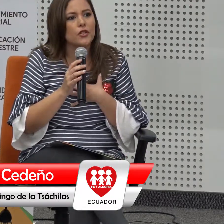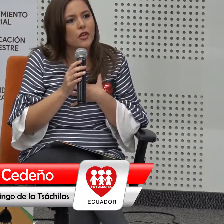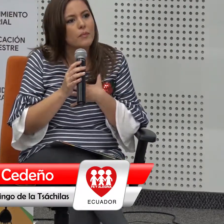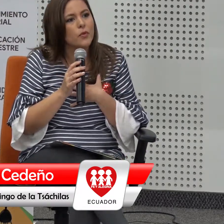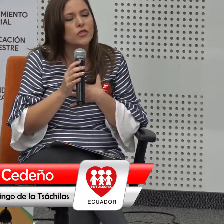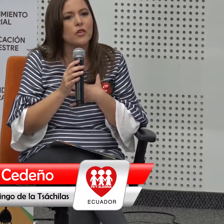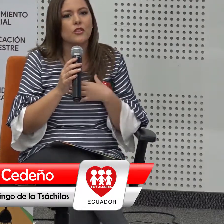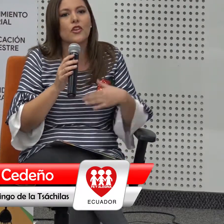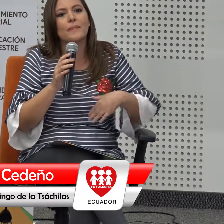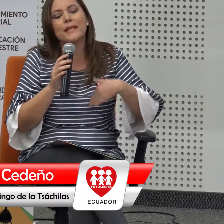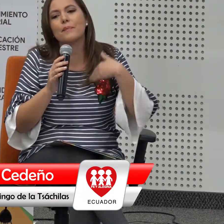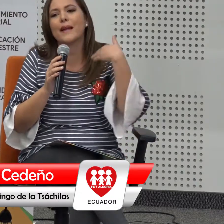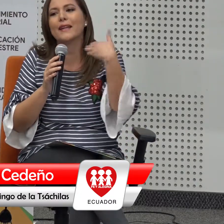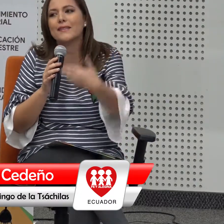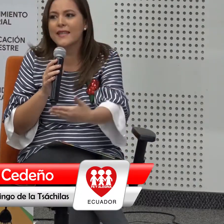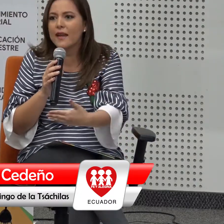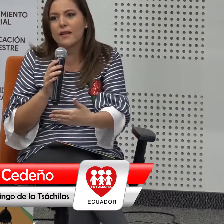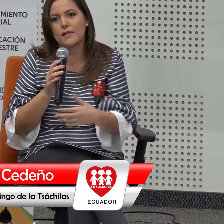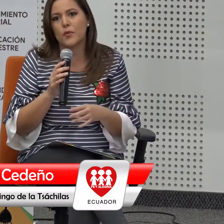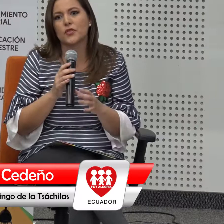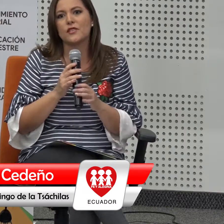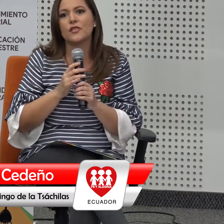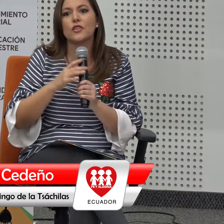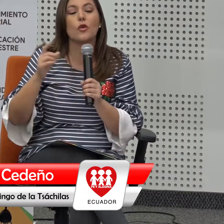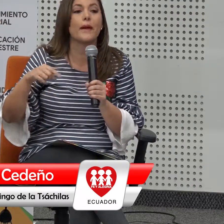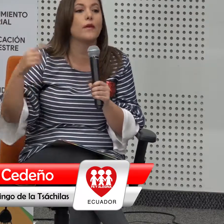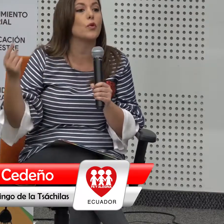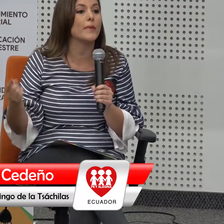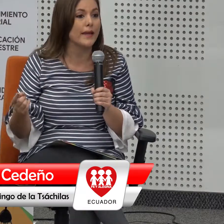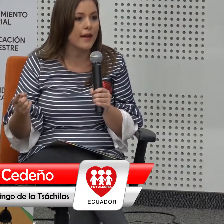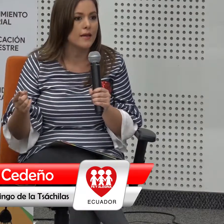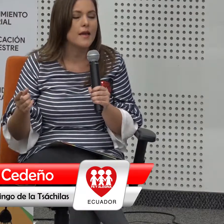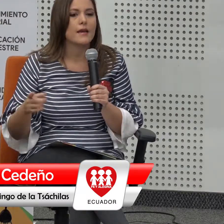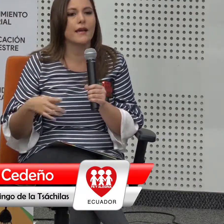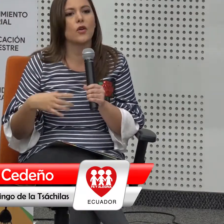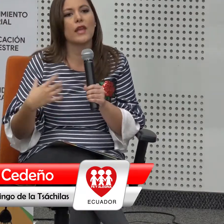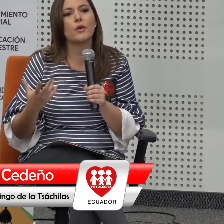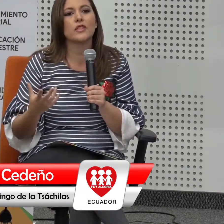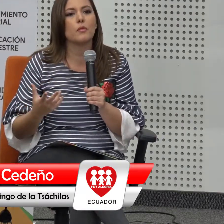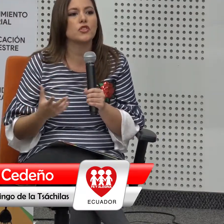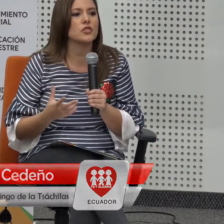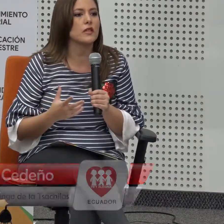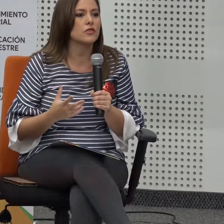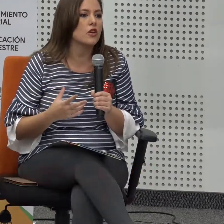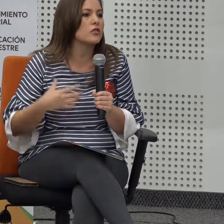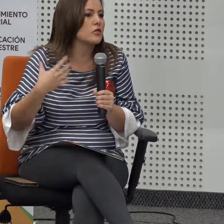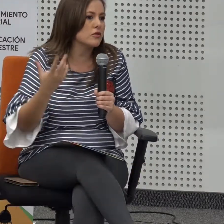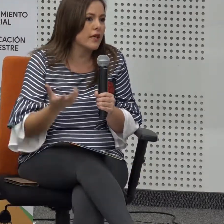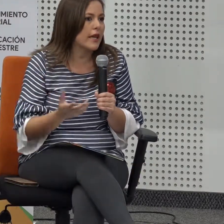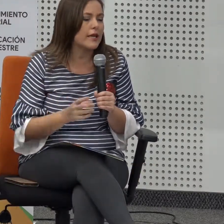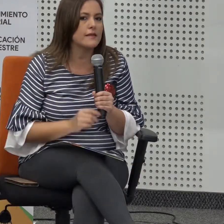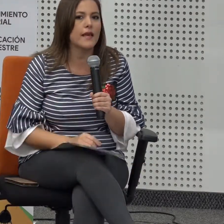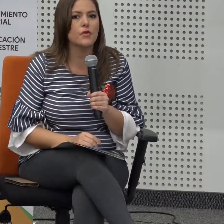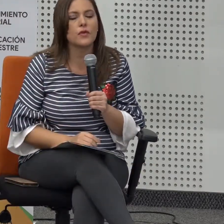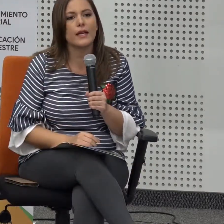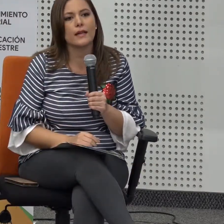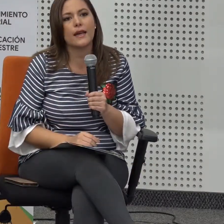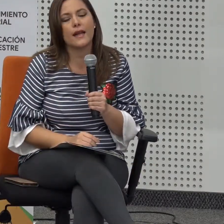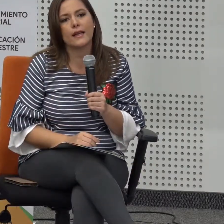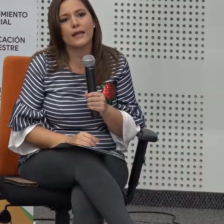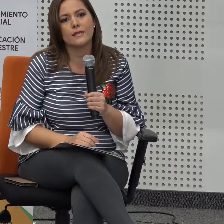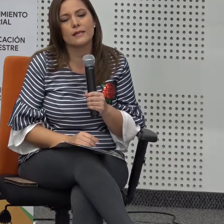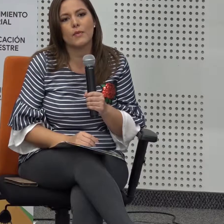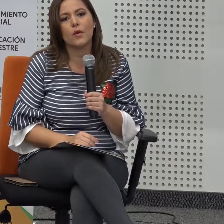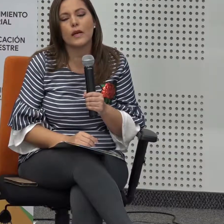el apoyo todo el impulso no solamente para iniciar en este proceso sino para culminar recordemos que muchos de nosotros que iniciamos una